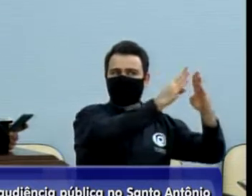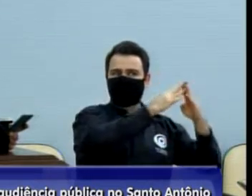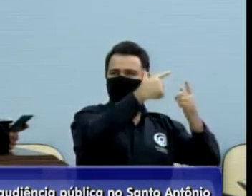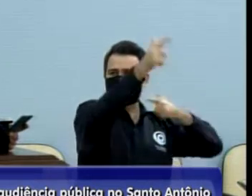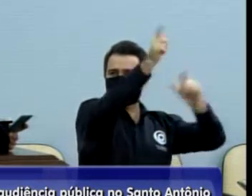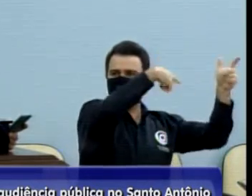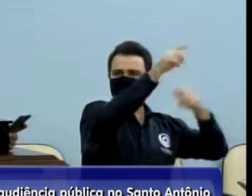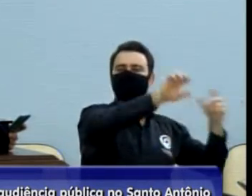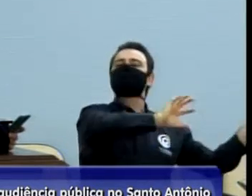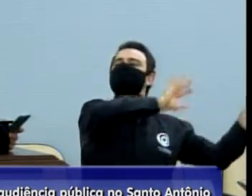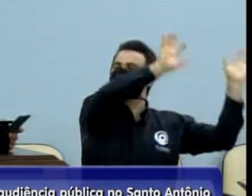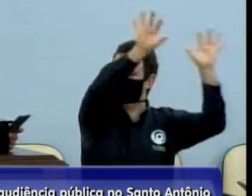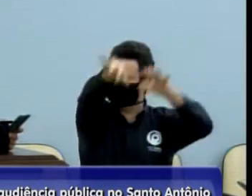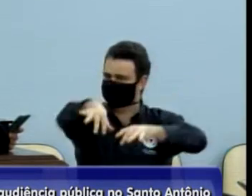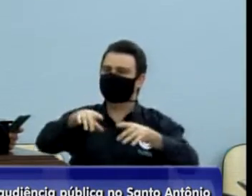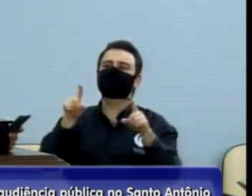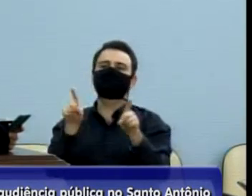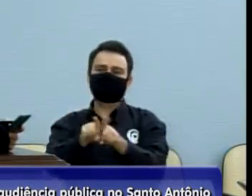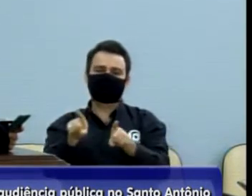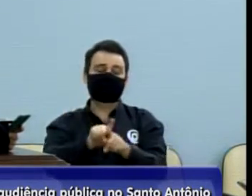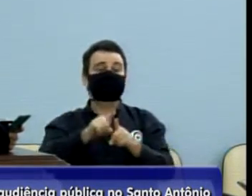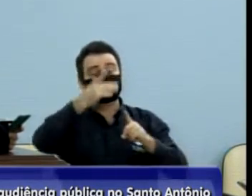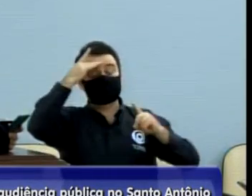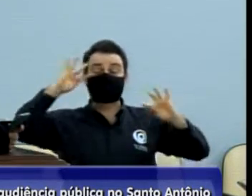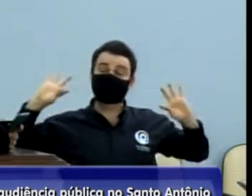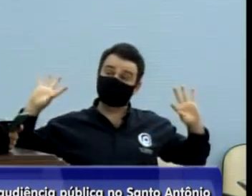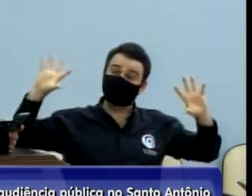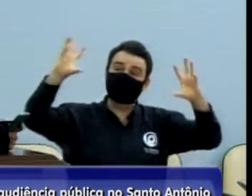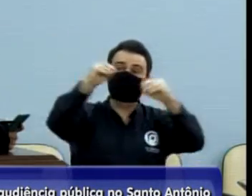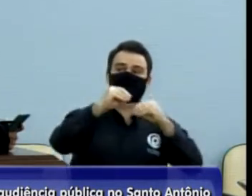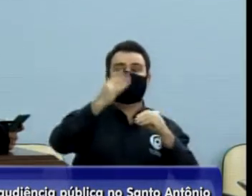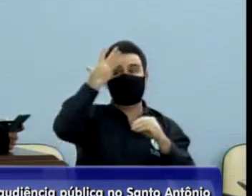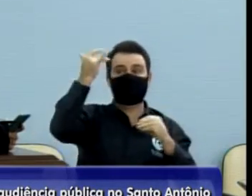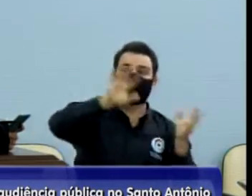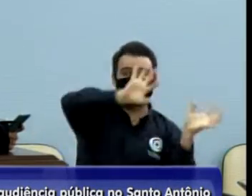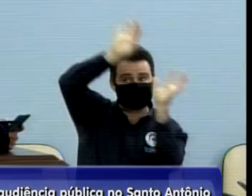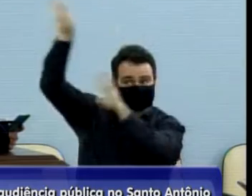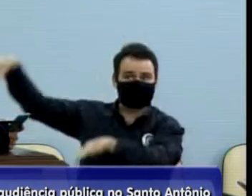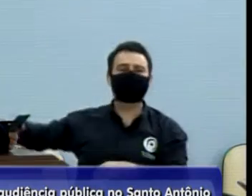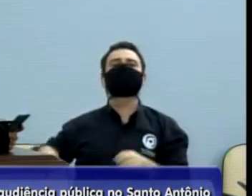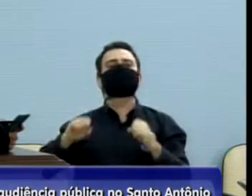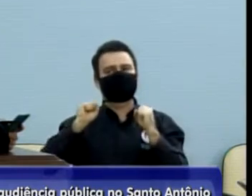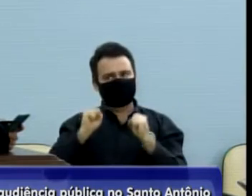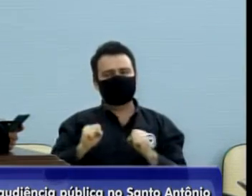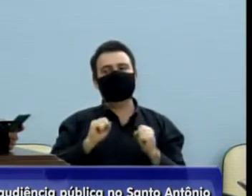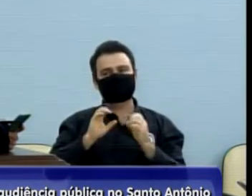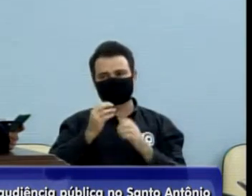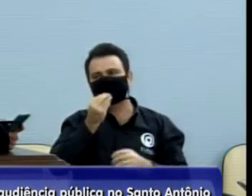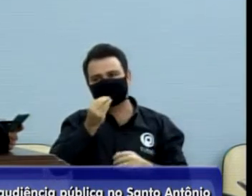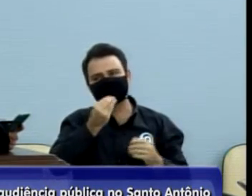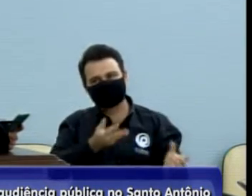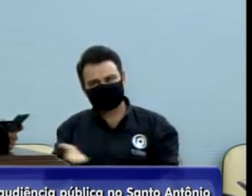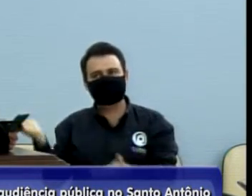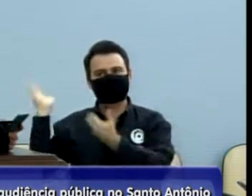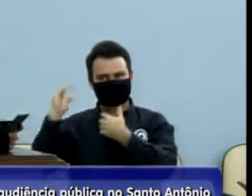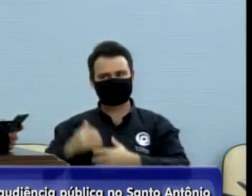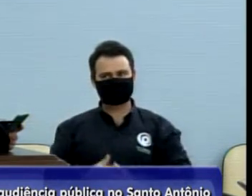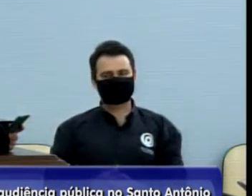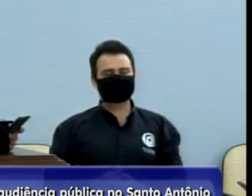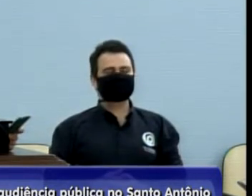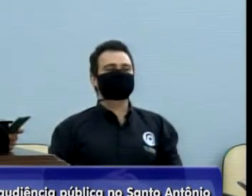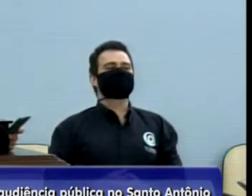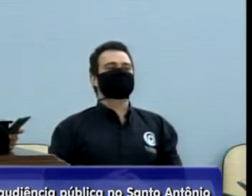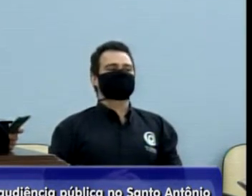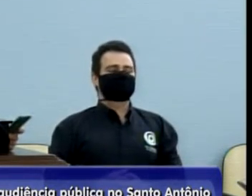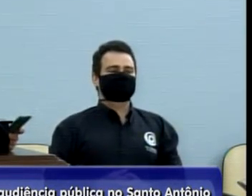convite para toda a população poder participar desse momento importante. Depois, no dia